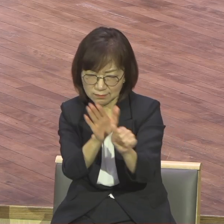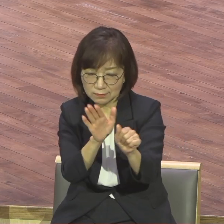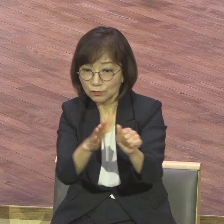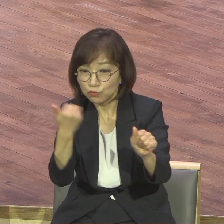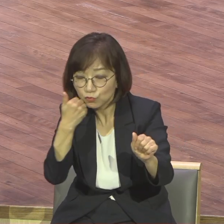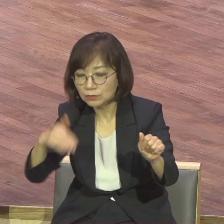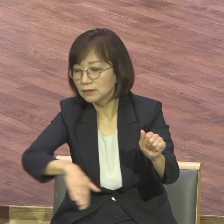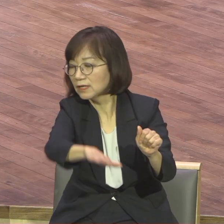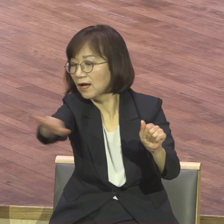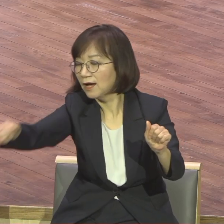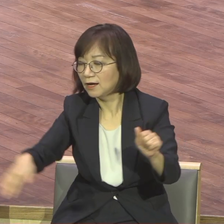밀어줬어요